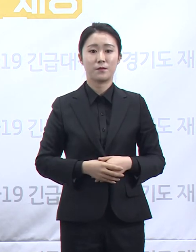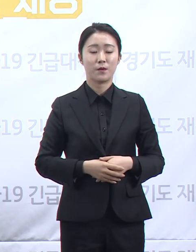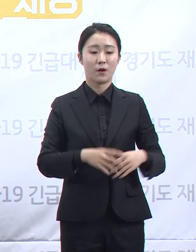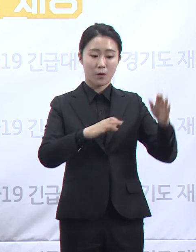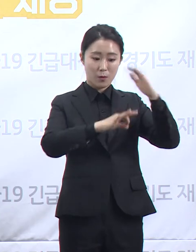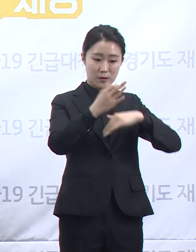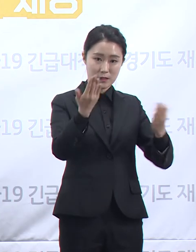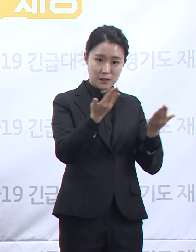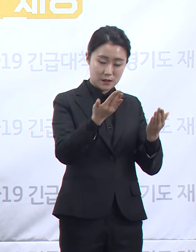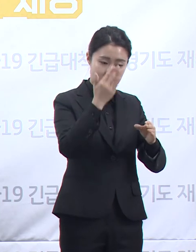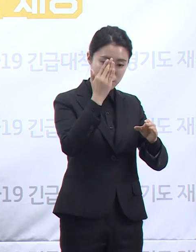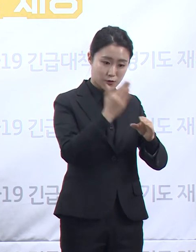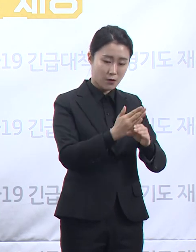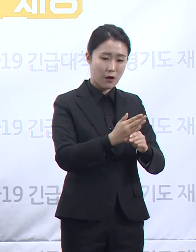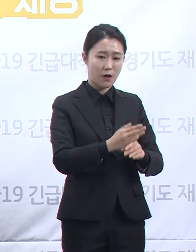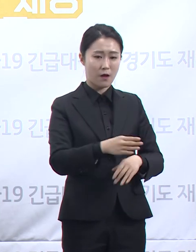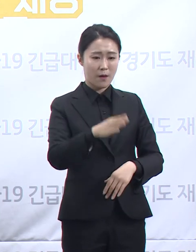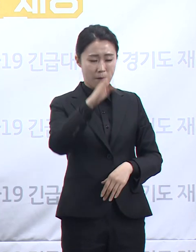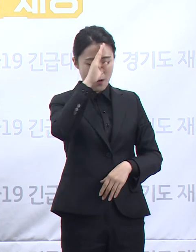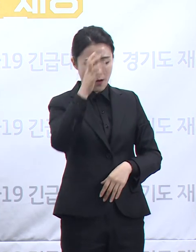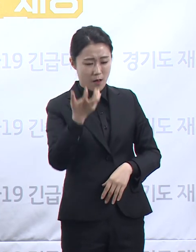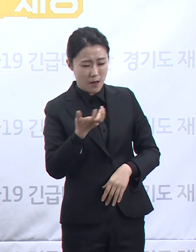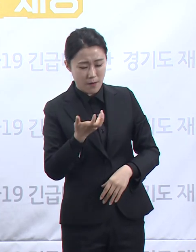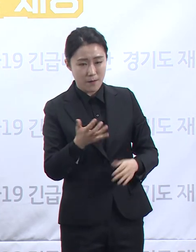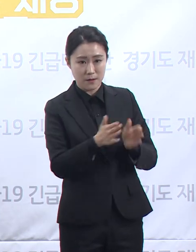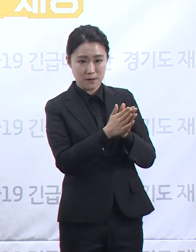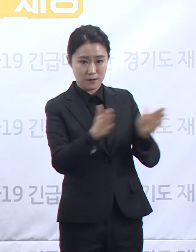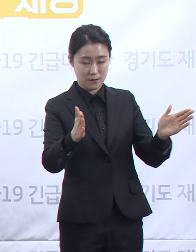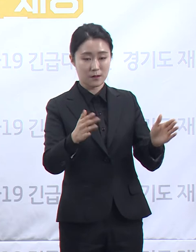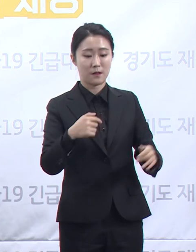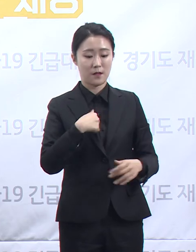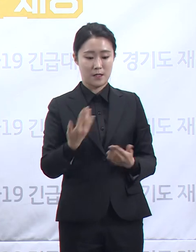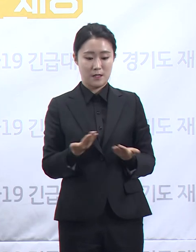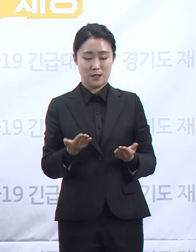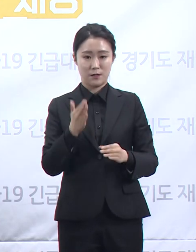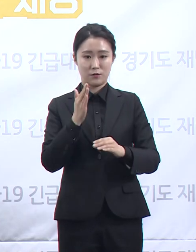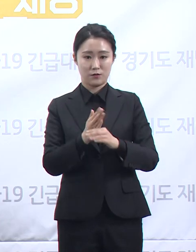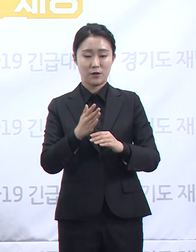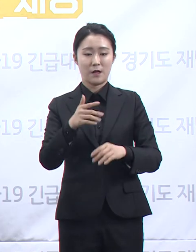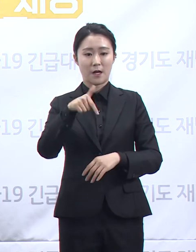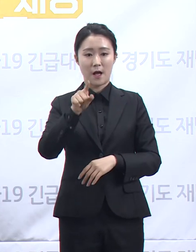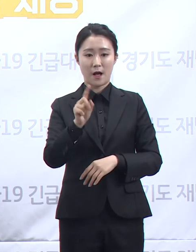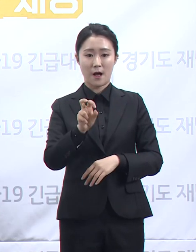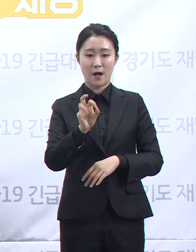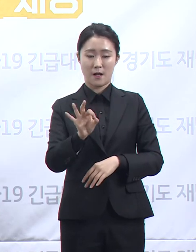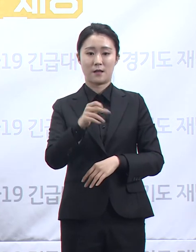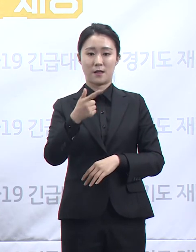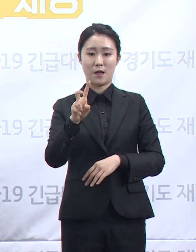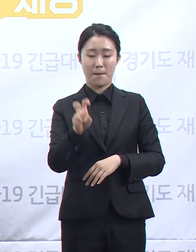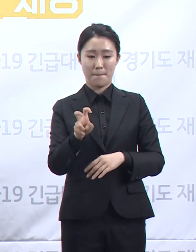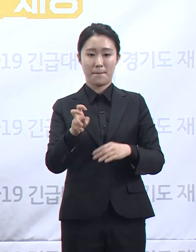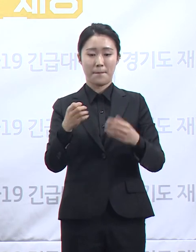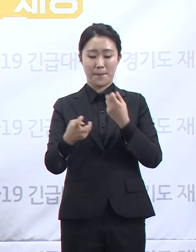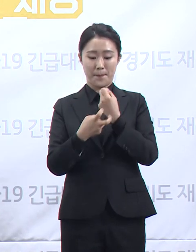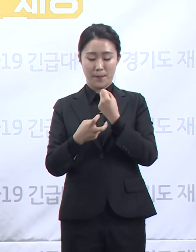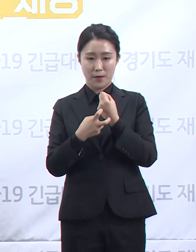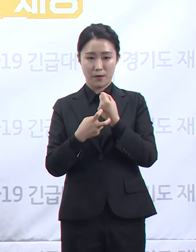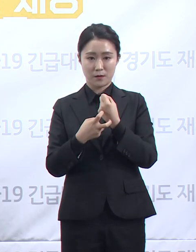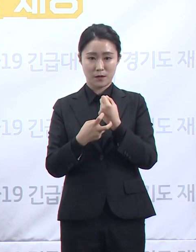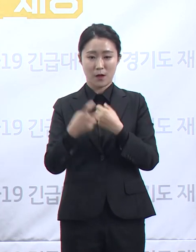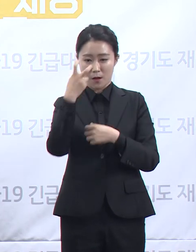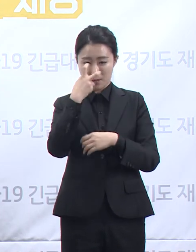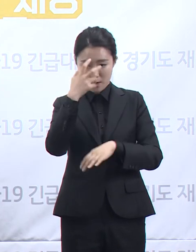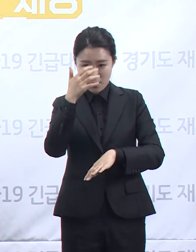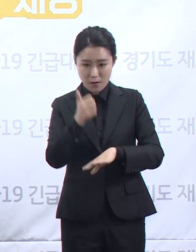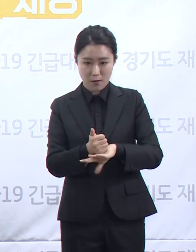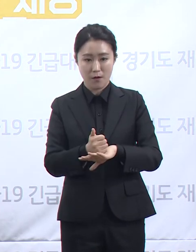발현되었고 자신이 근무하는 용인 강남병원에서 선별진료 후 확진 판정을 받았습니다. 역학조사 결과 이